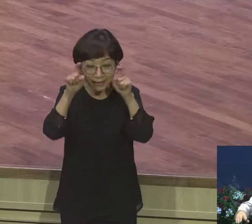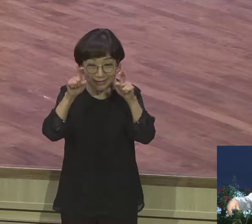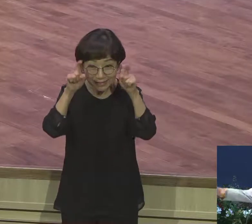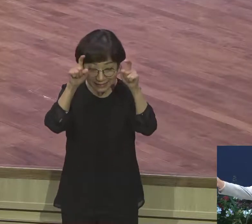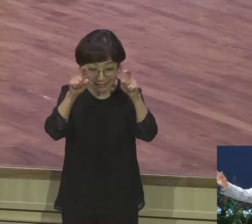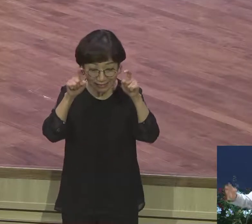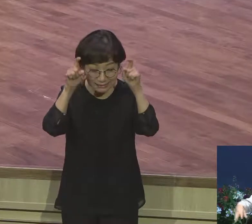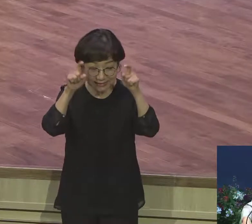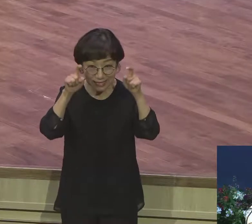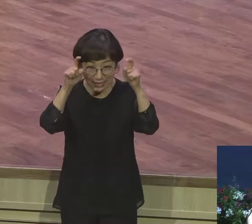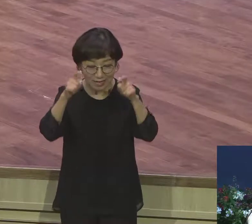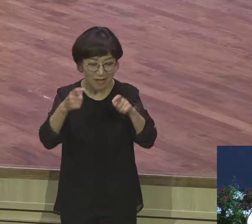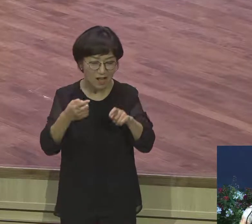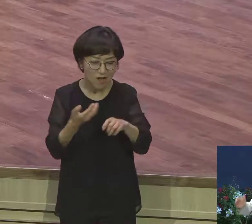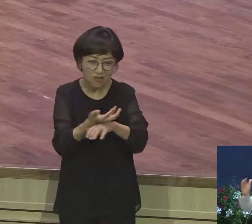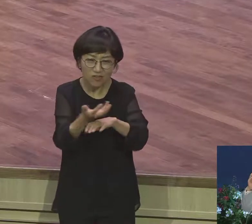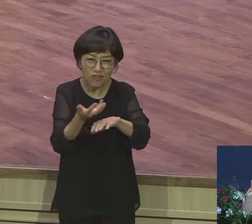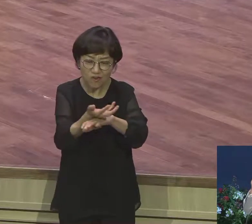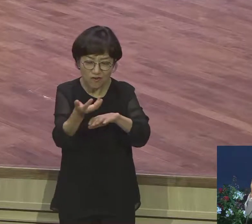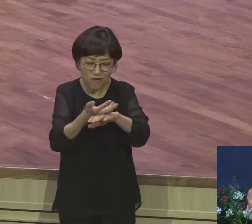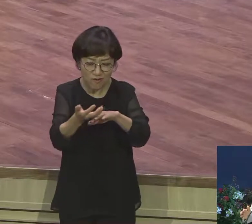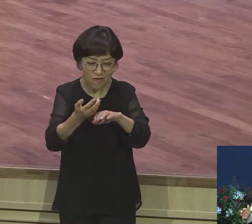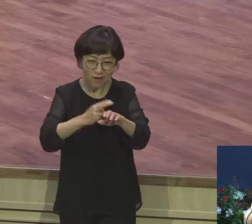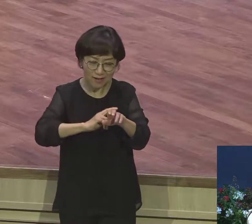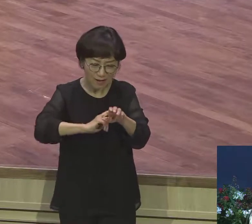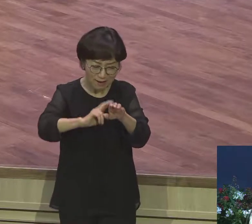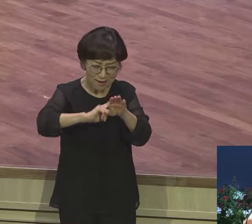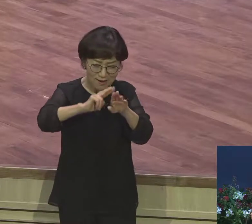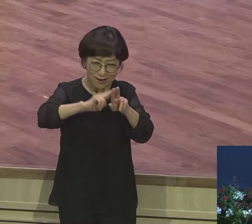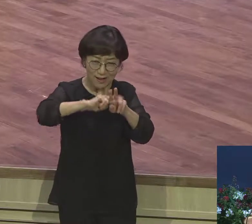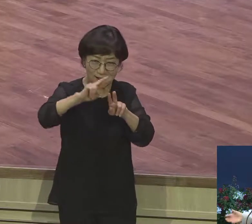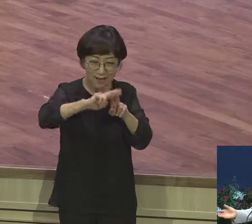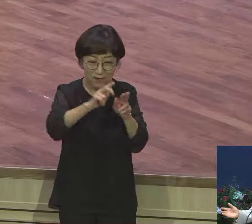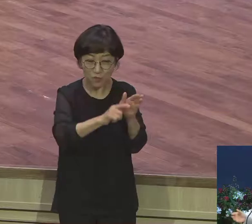한참깎은 시간 많이 걸리니까 그 기회를 딱 봐가지고 그 사이에 도망을 친 거예요